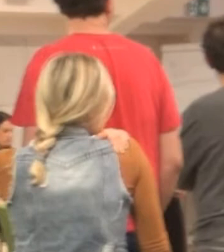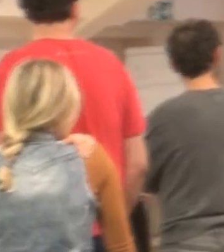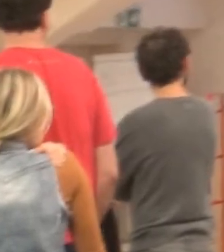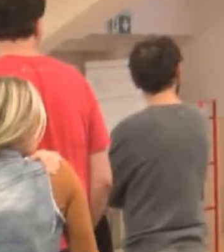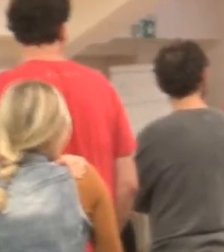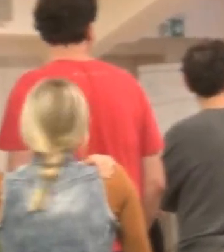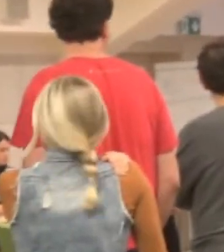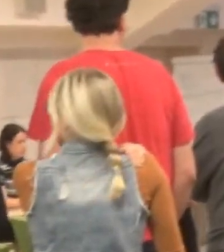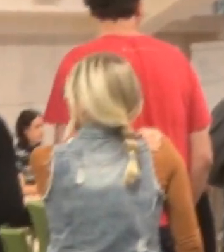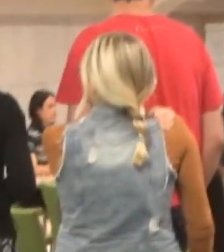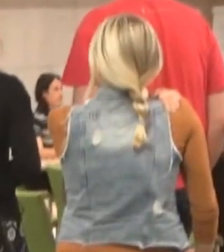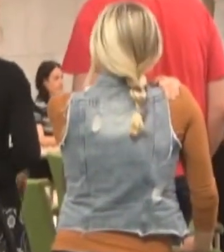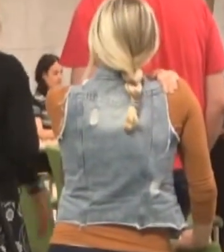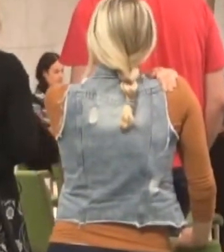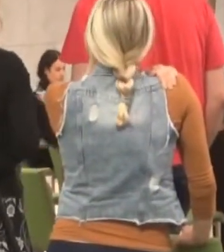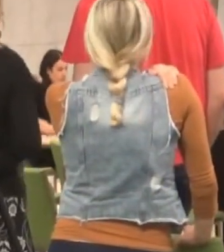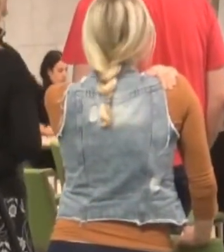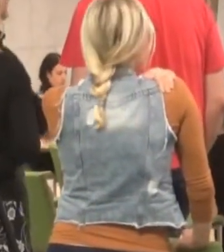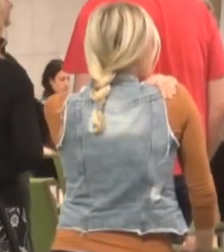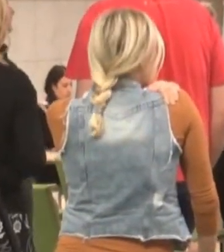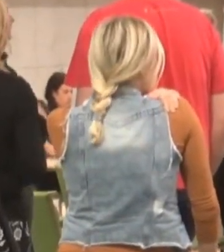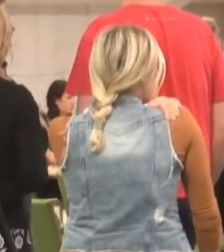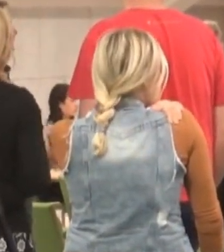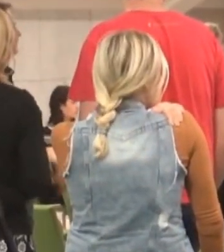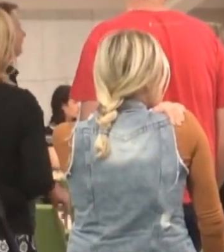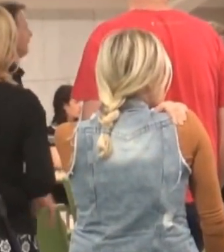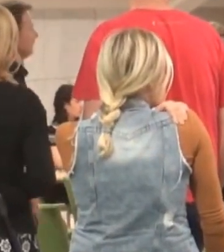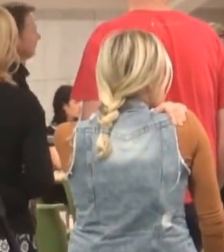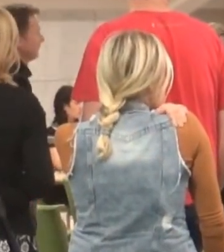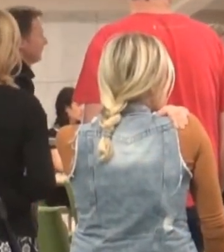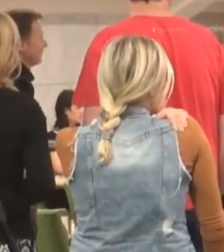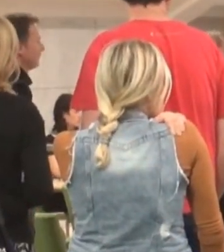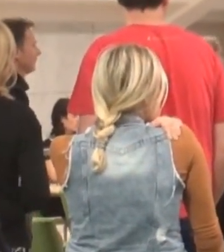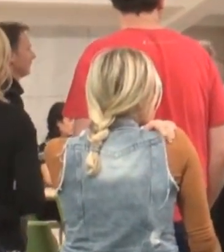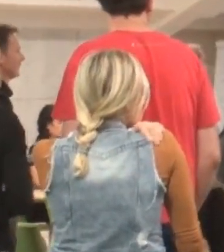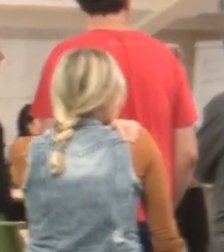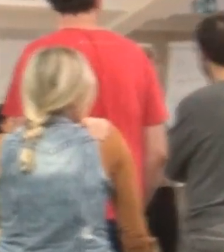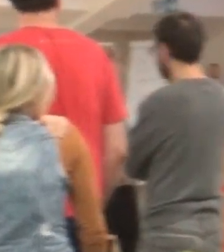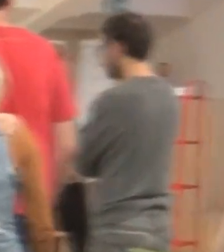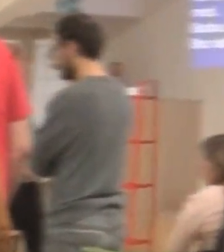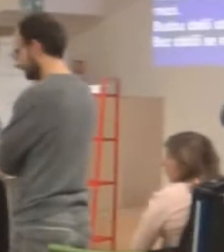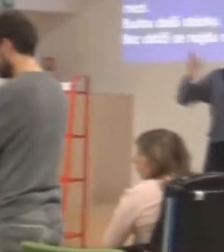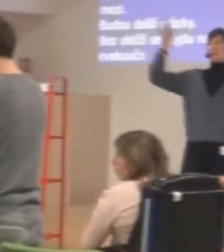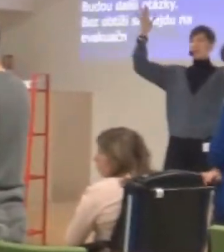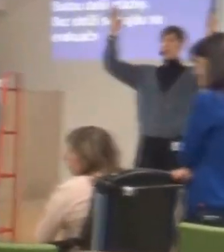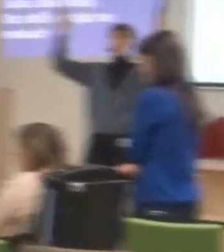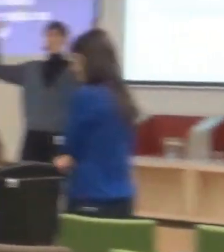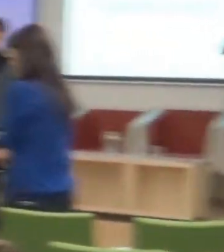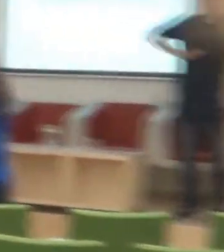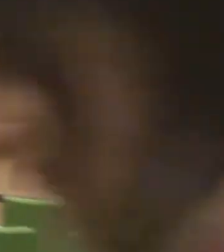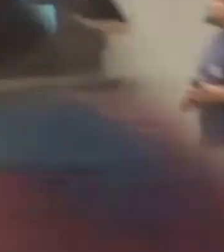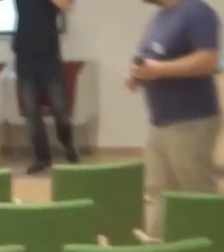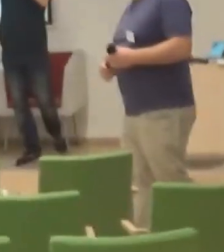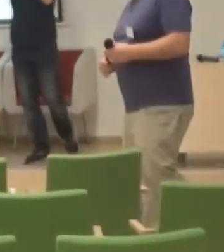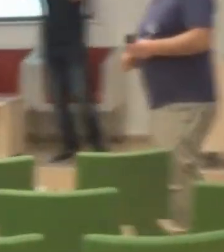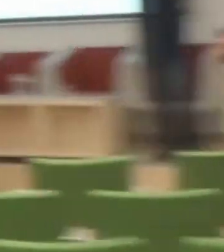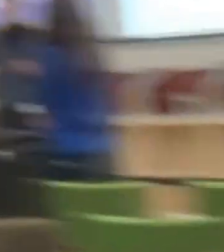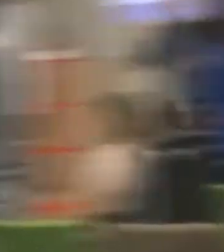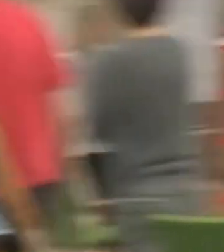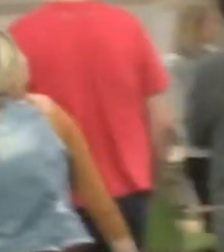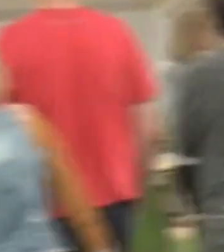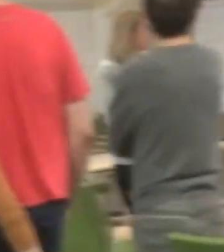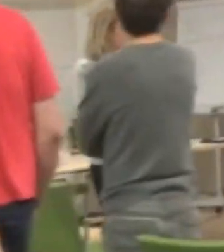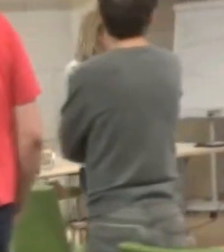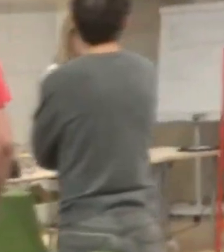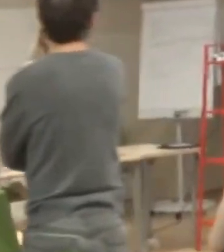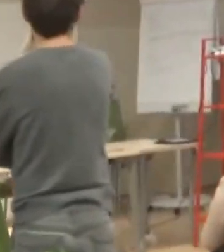Další otázka. Bez obtíží se najdu na evakuačním plánu. To znamená evakuační plán, velký křížek